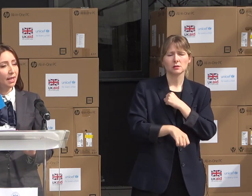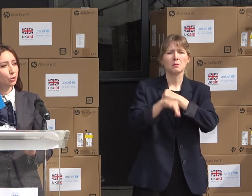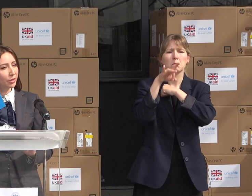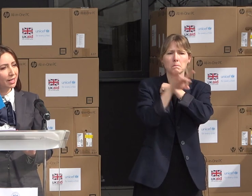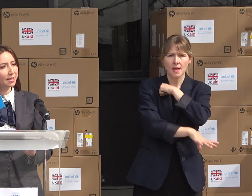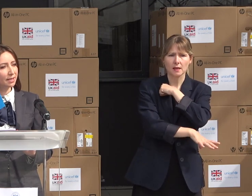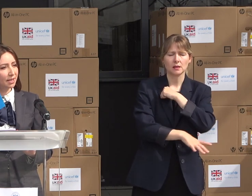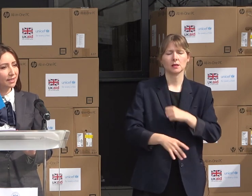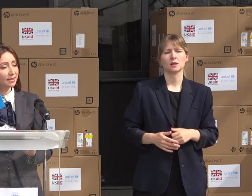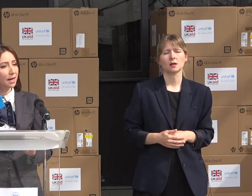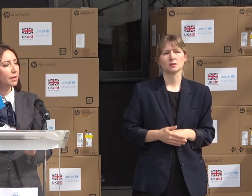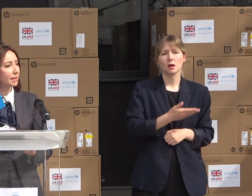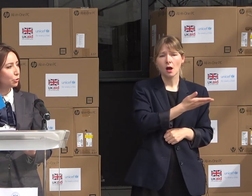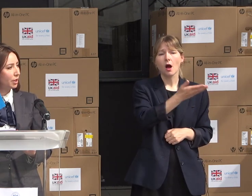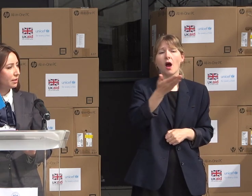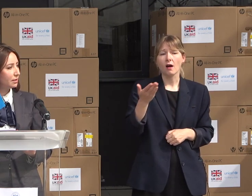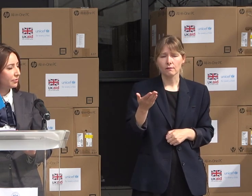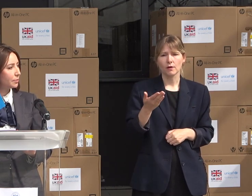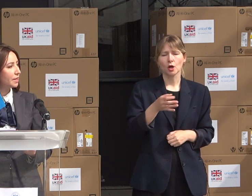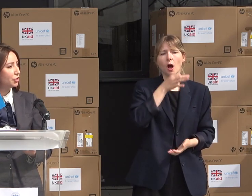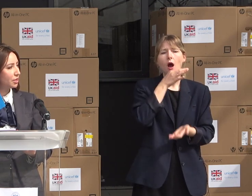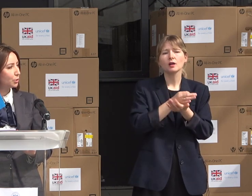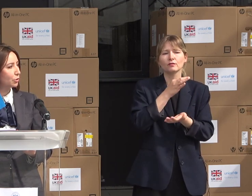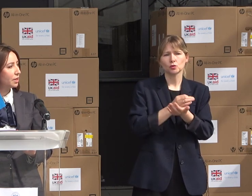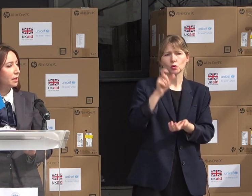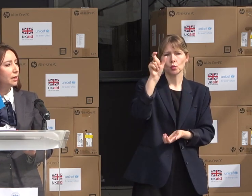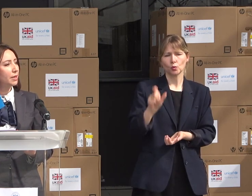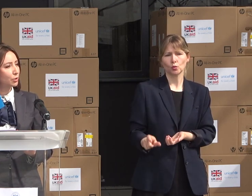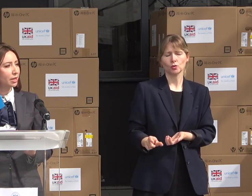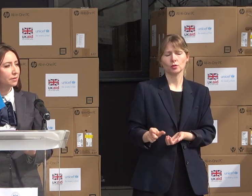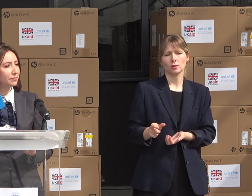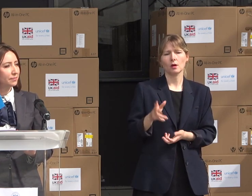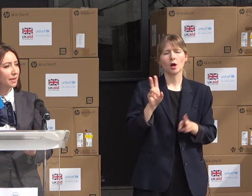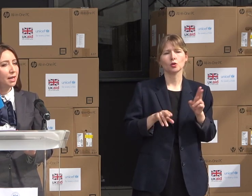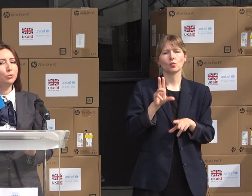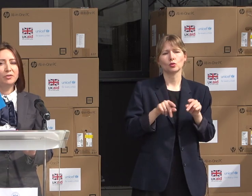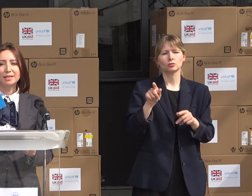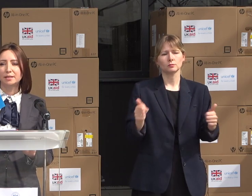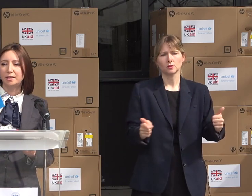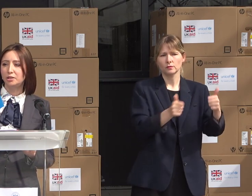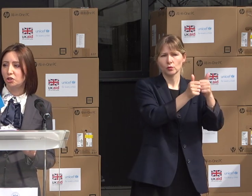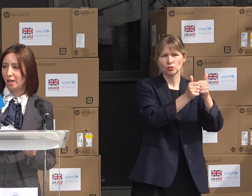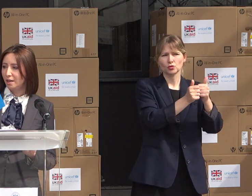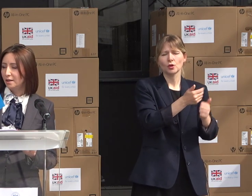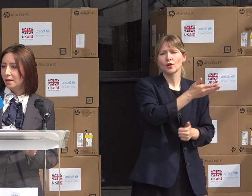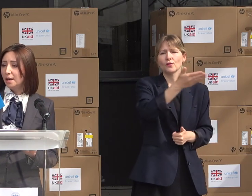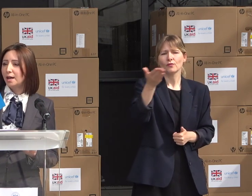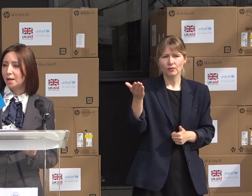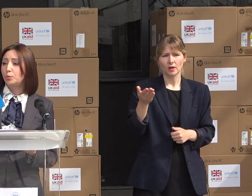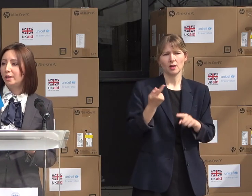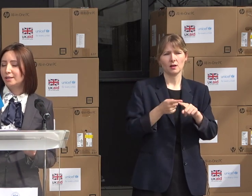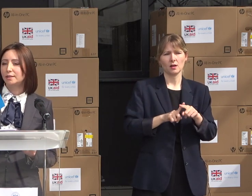iar dumneavoastră sunteți ambasadorii, de fapt, acestor persoane. Dumneavoastră sunteți cei